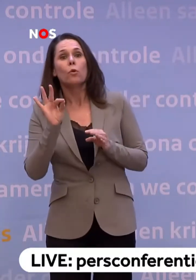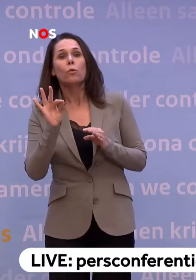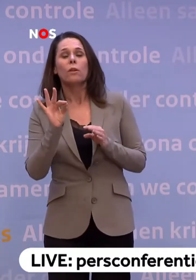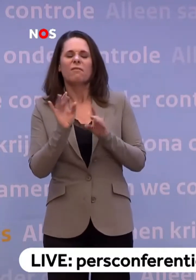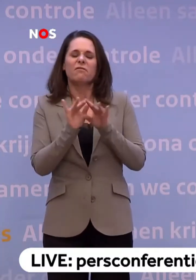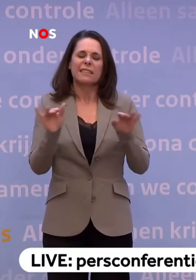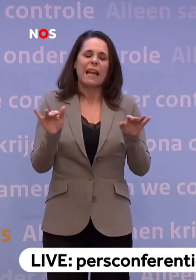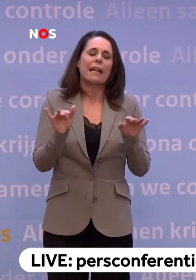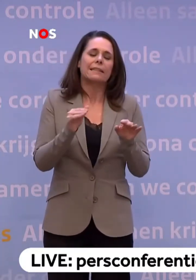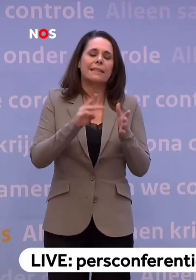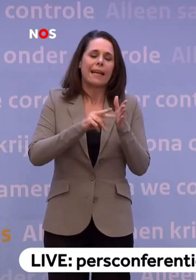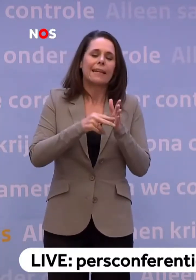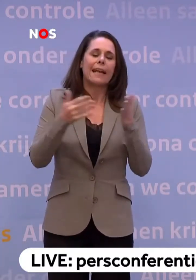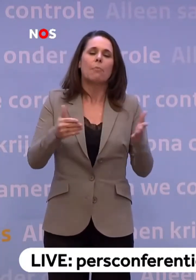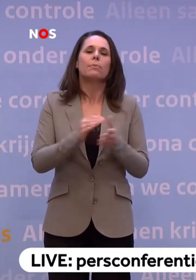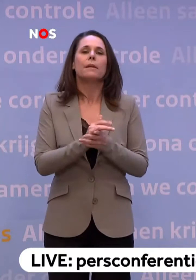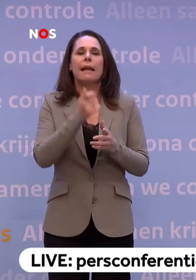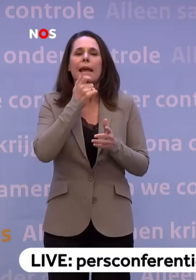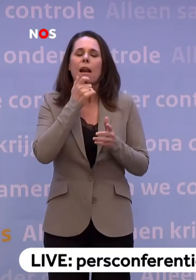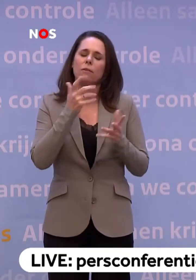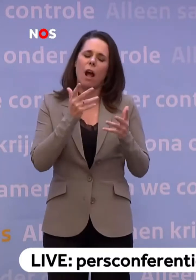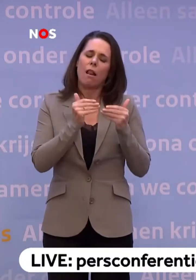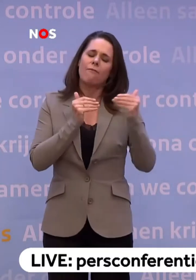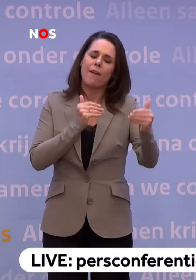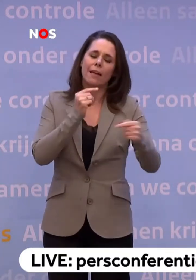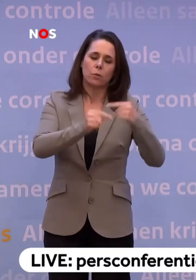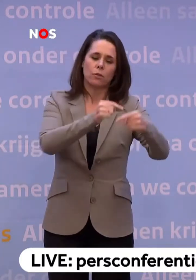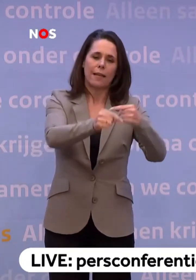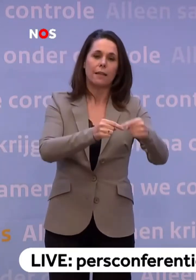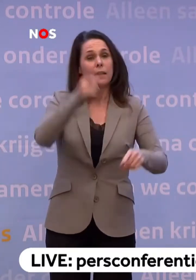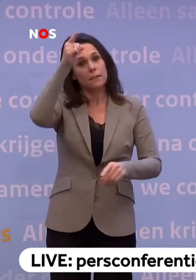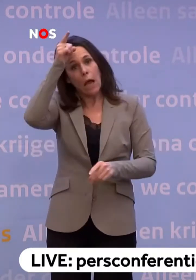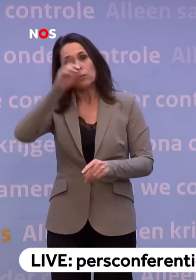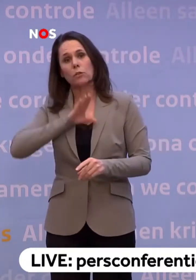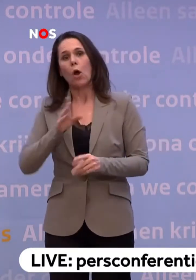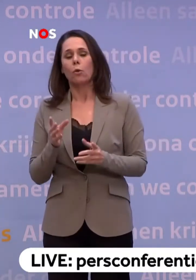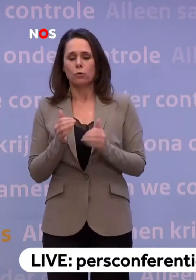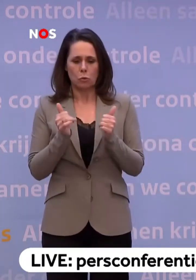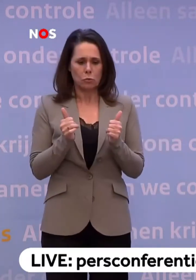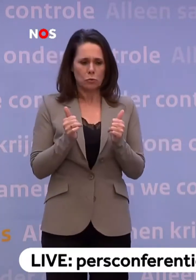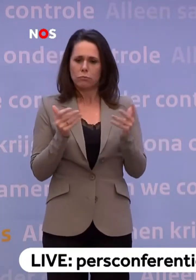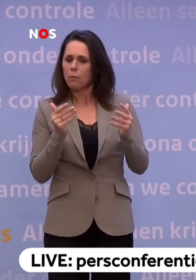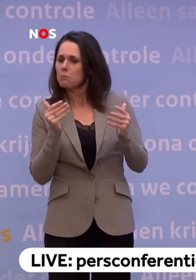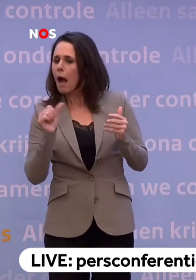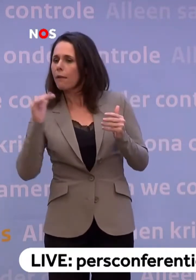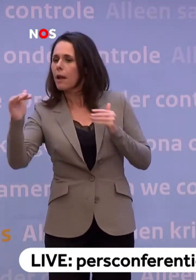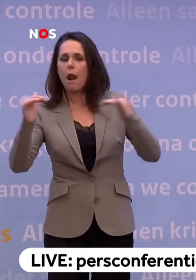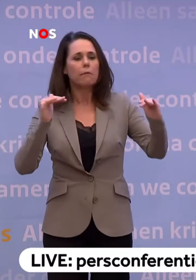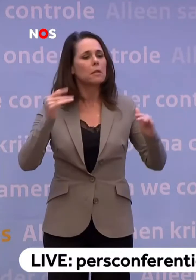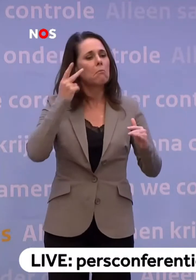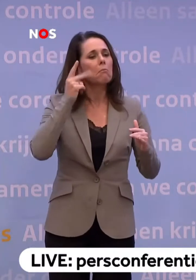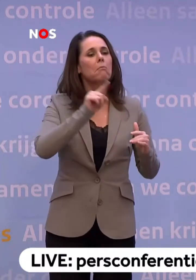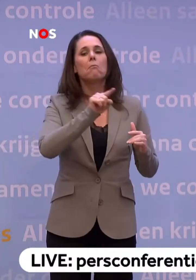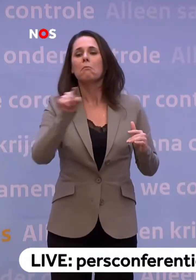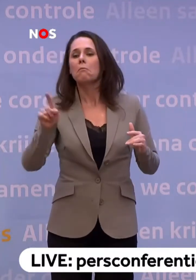functioneert. Engeland heeft een app die vrij ver is in de ontwikkeling, Duitsland ook. Dus we kijken heel goed over de grens ook wat wordt daar gebruikt.